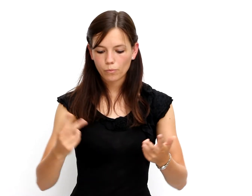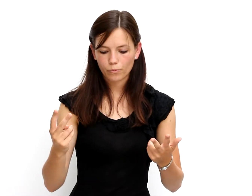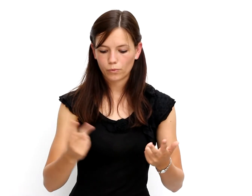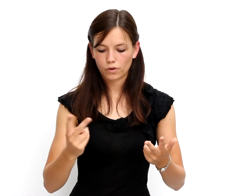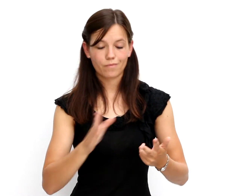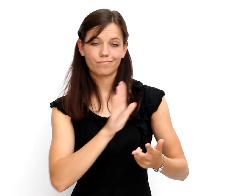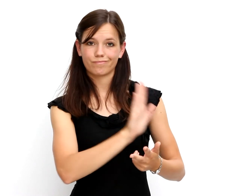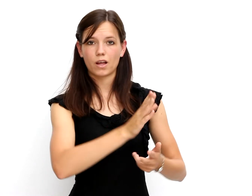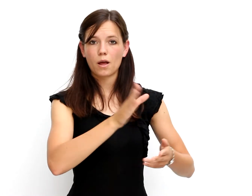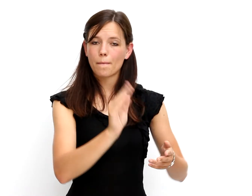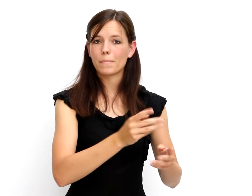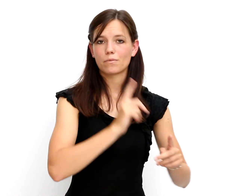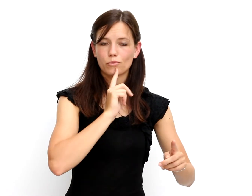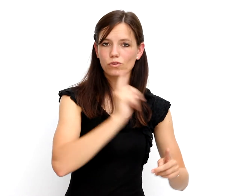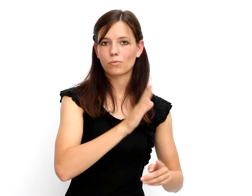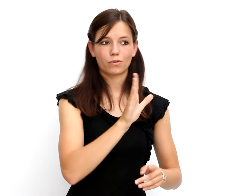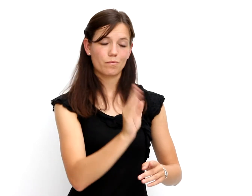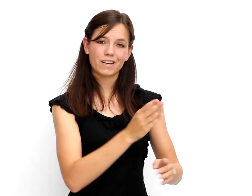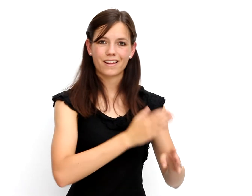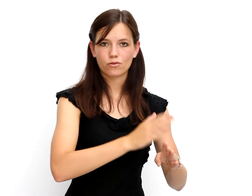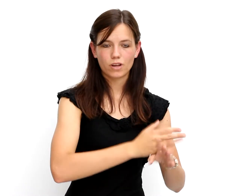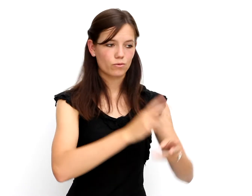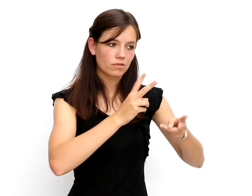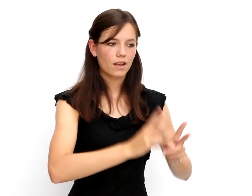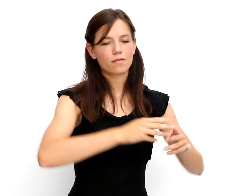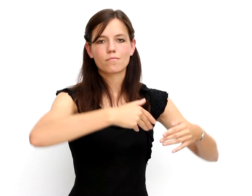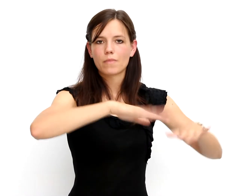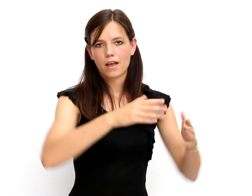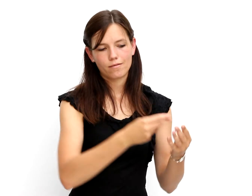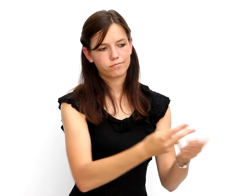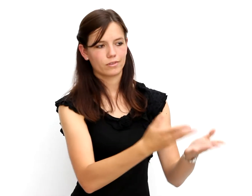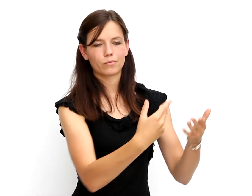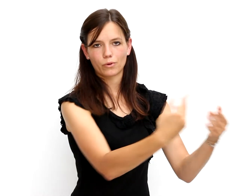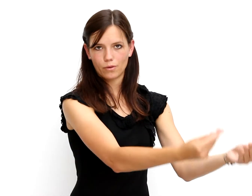Außerdem soll das Mitbestimmungsrecht und das Mitentscheidungsrecht des Lehrlingsrates ausgebaut werden.